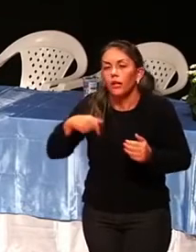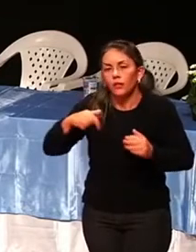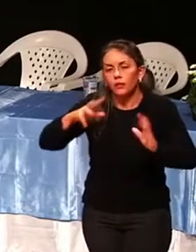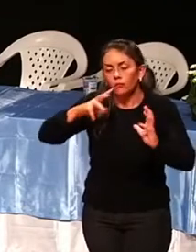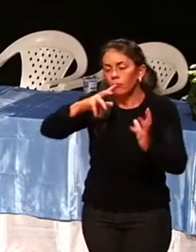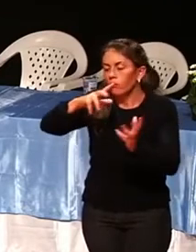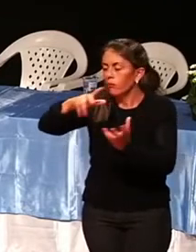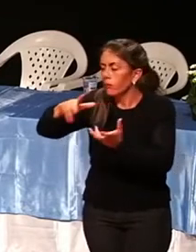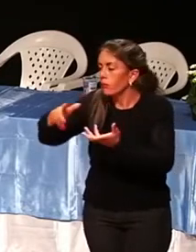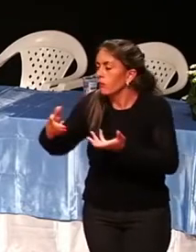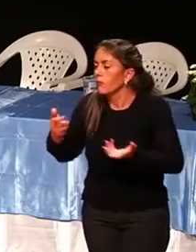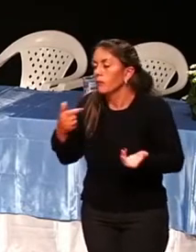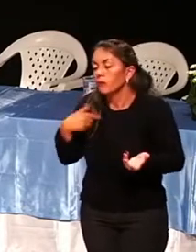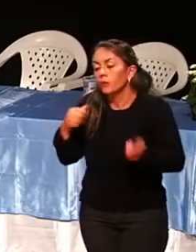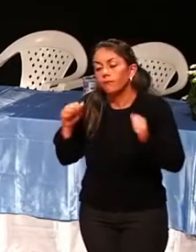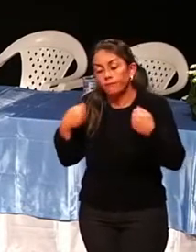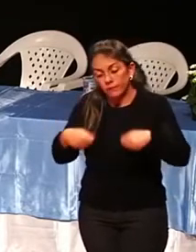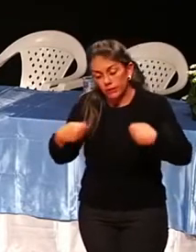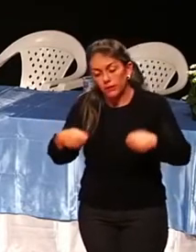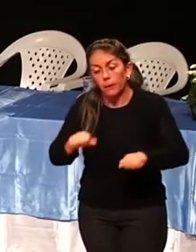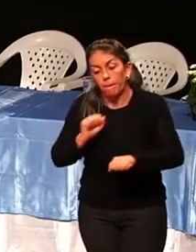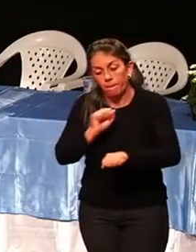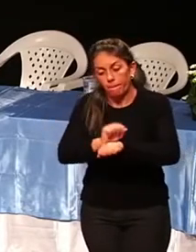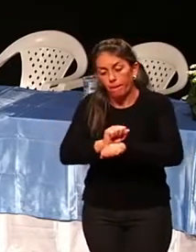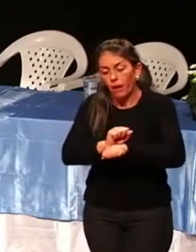você pode parar para pensar na sua vida um pouquinho.